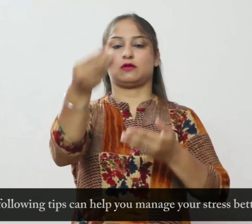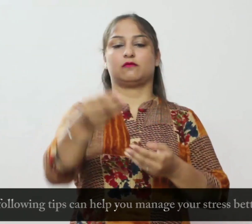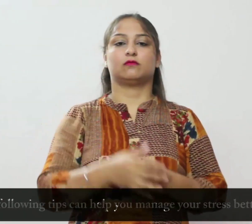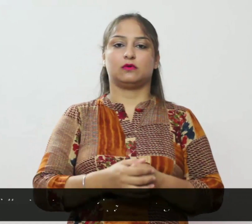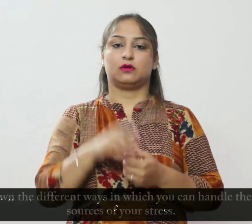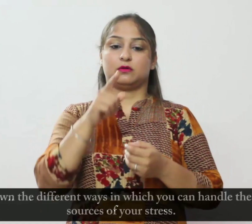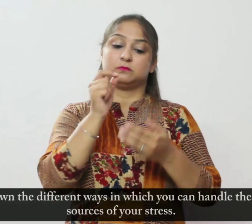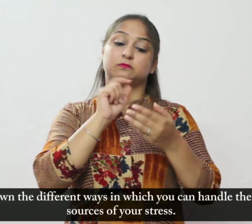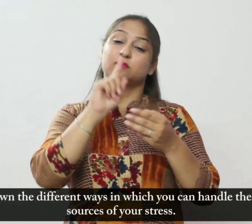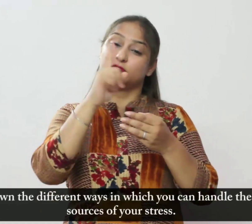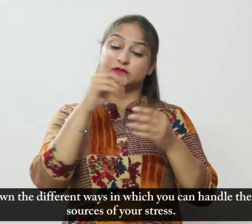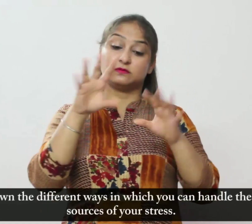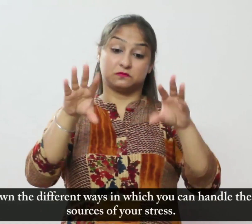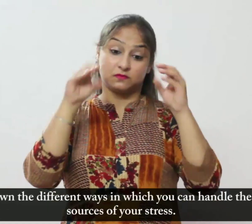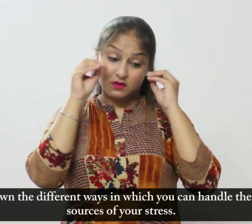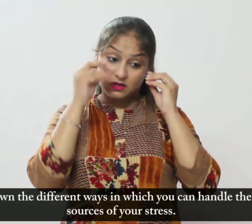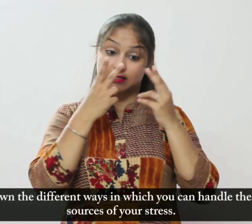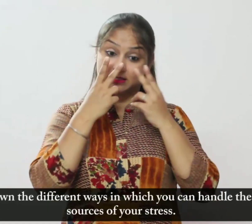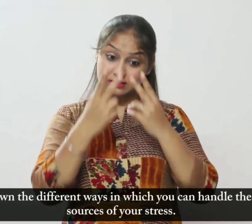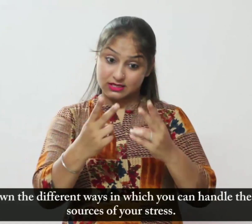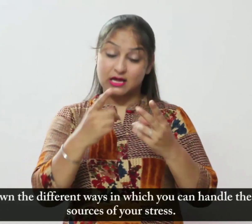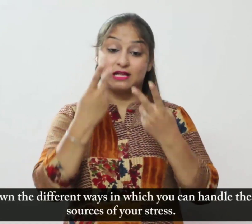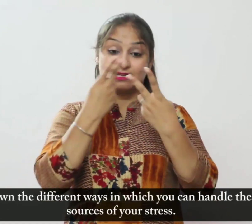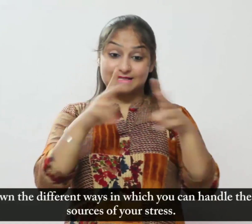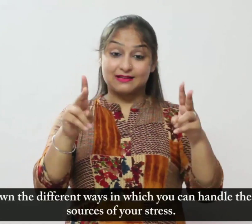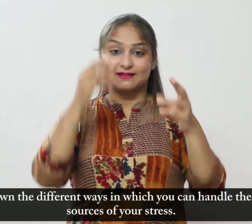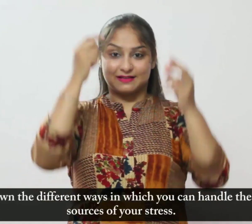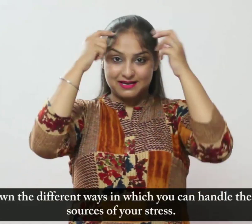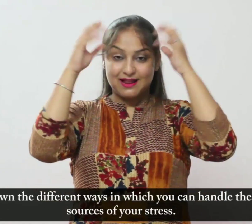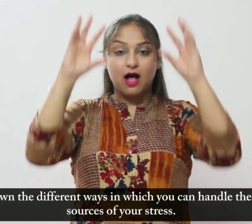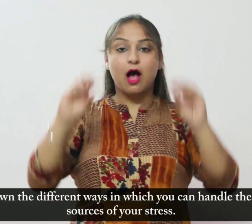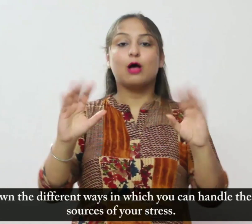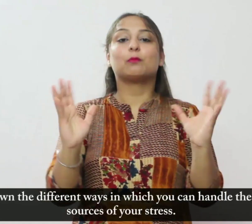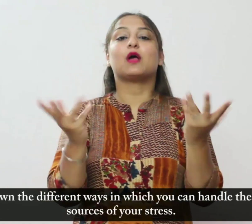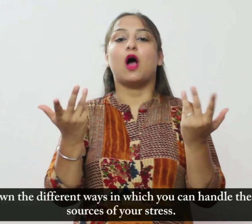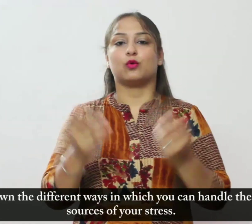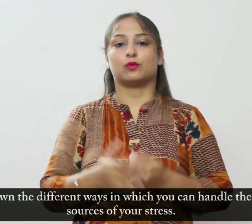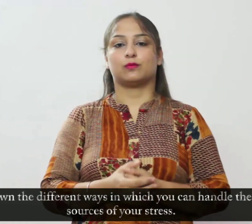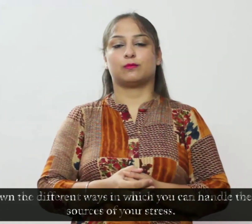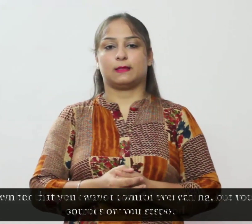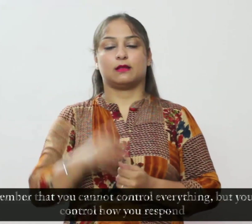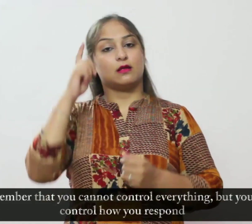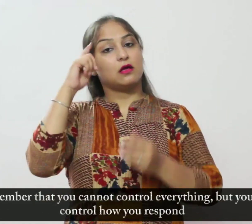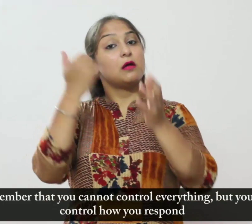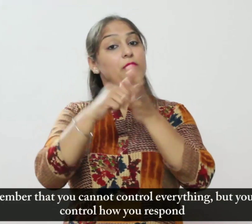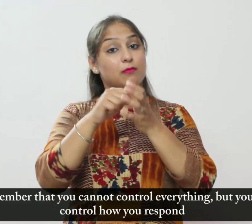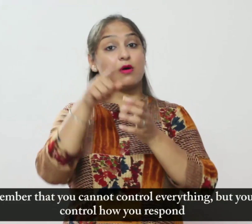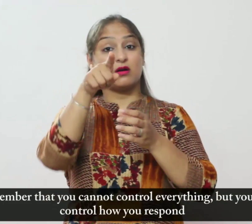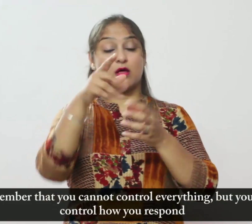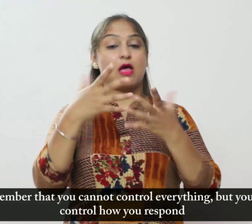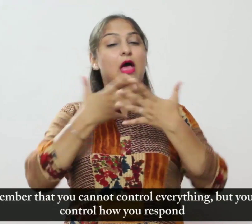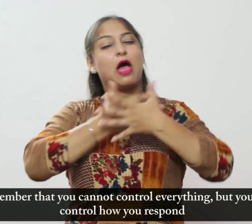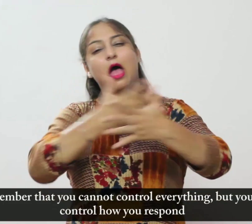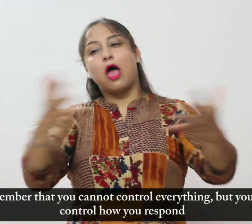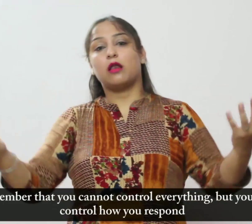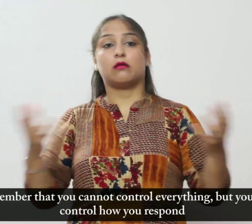सकते हैं विभिन प्रकारों पर ध्यान दे जिसमें आप अपने तनाव के विभिन स्त्रोत को